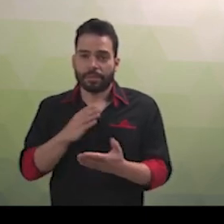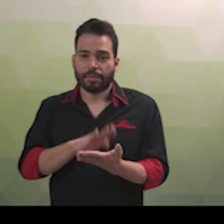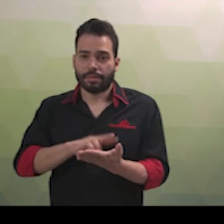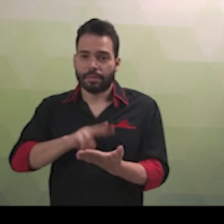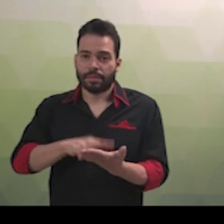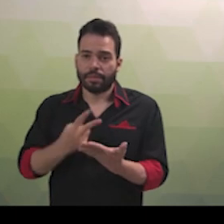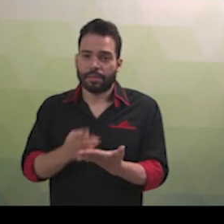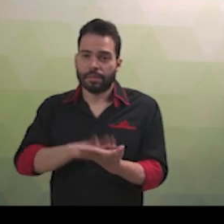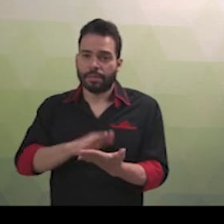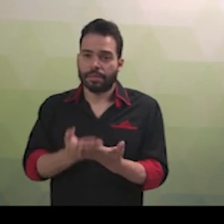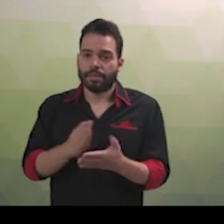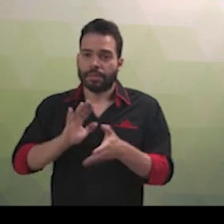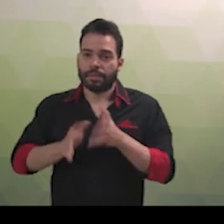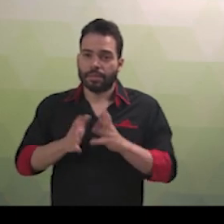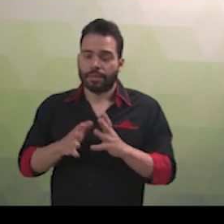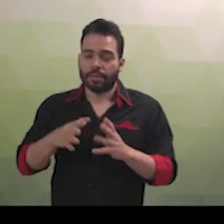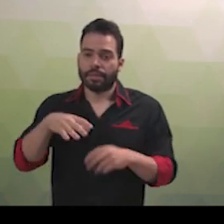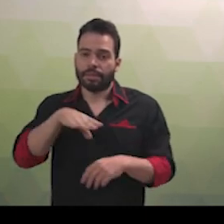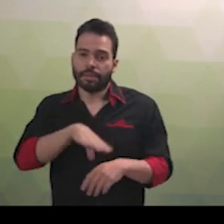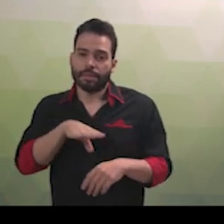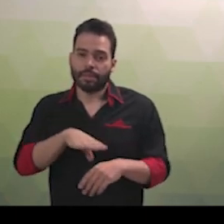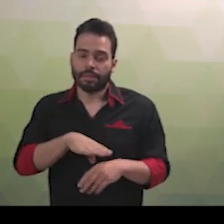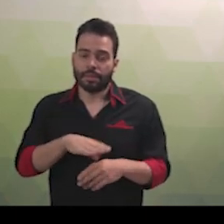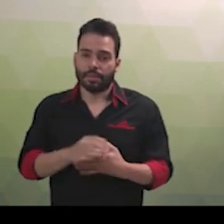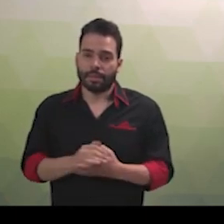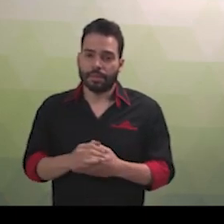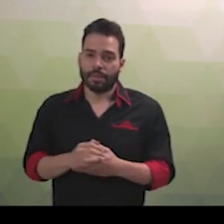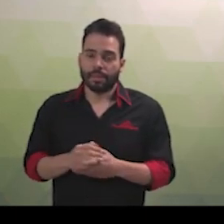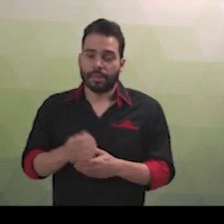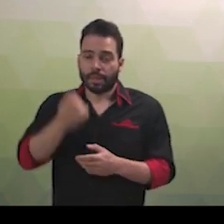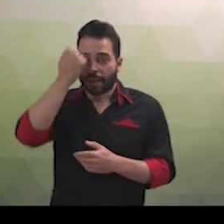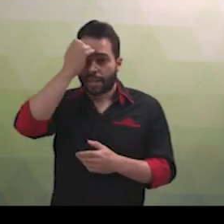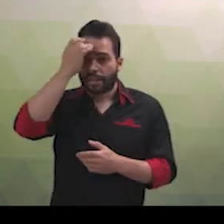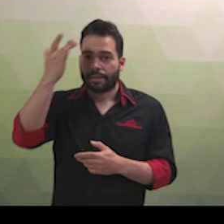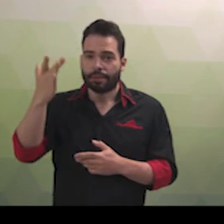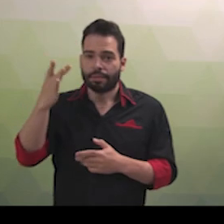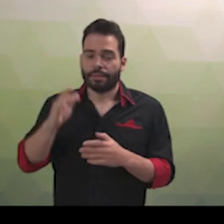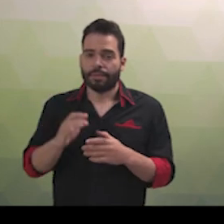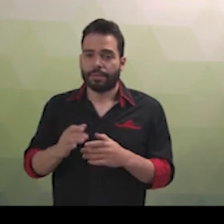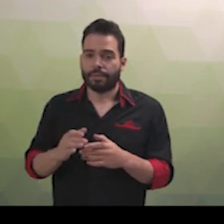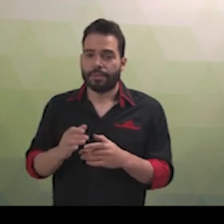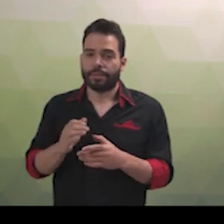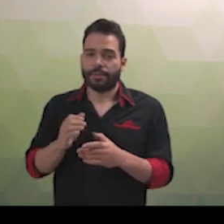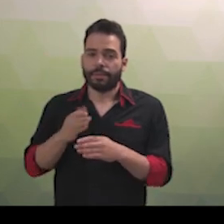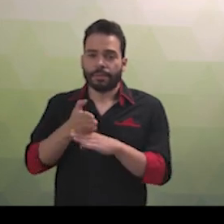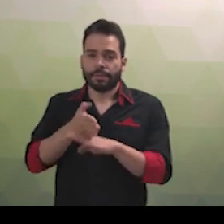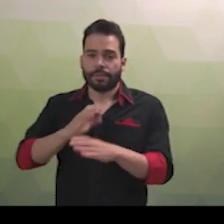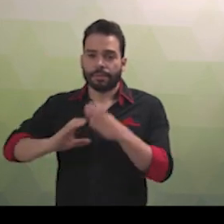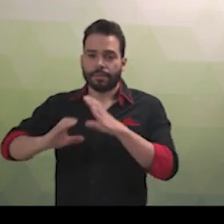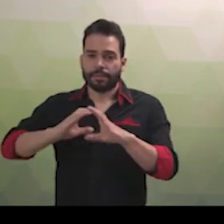educação de alunos surdos. Parágrafo 1º. O profissional a que se refere, o CAPT, atuará nos